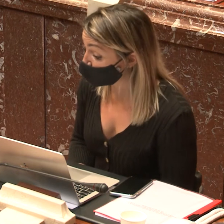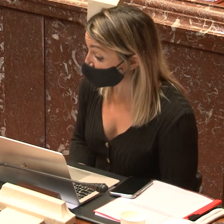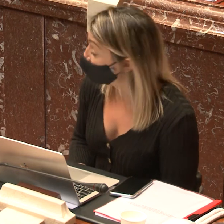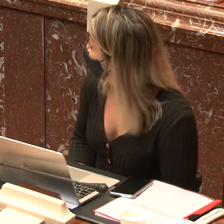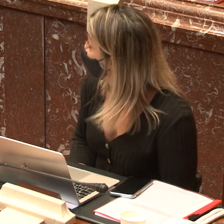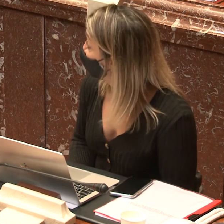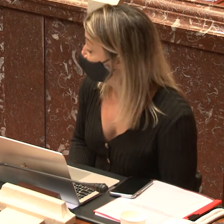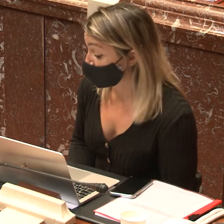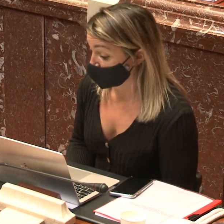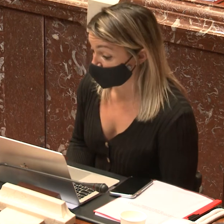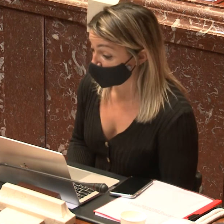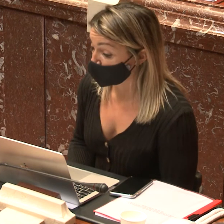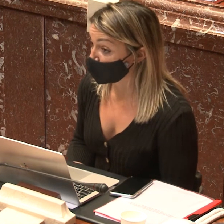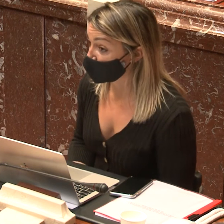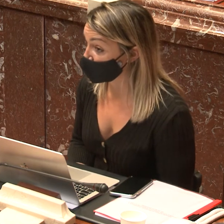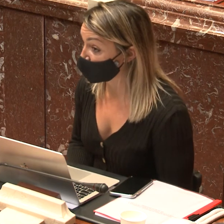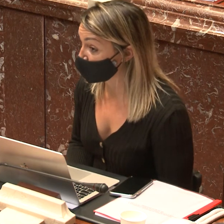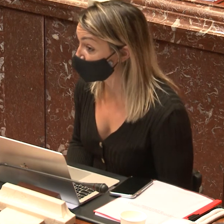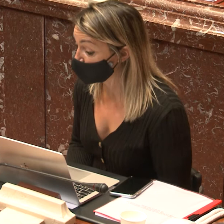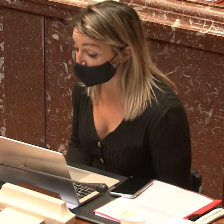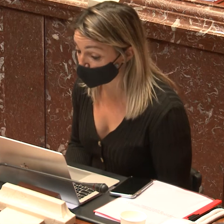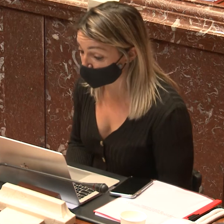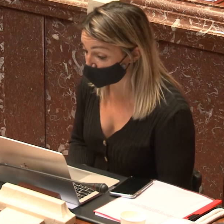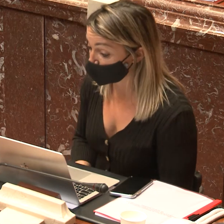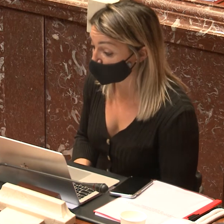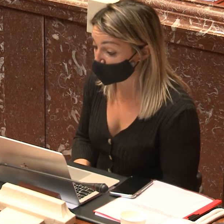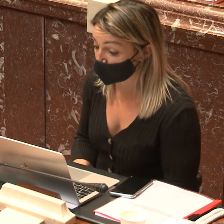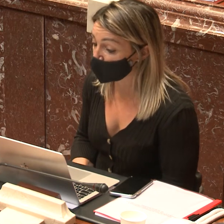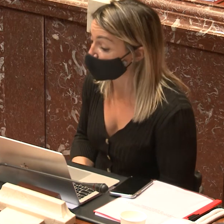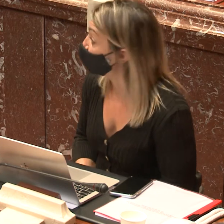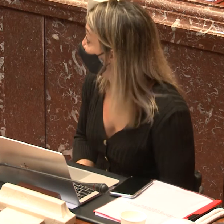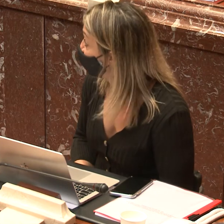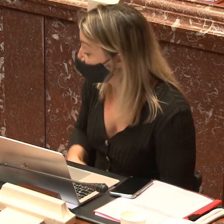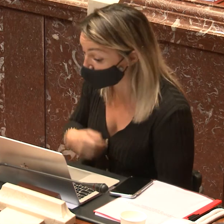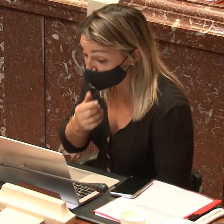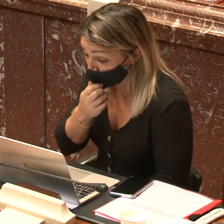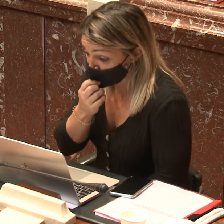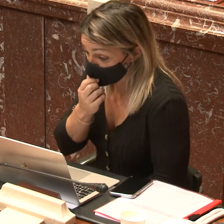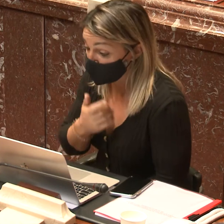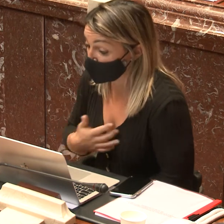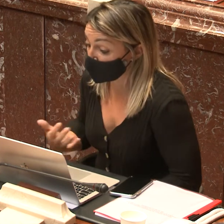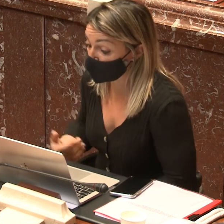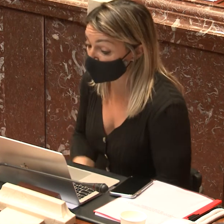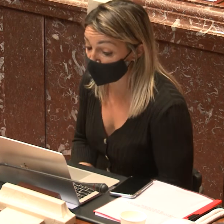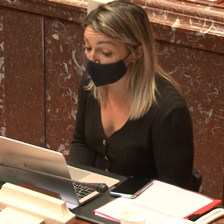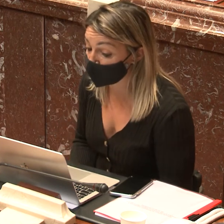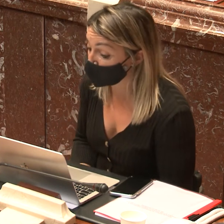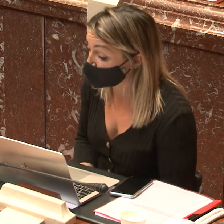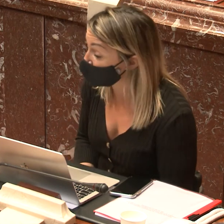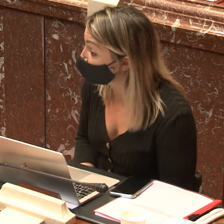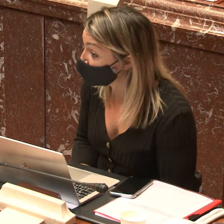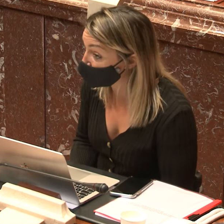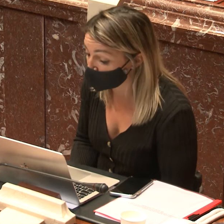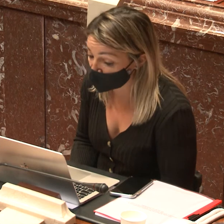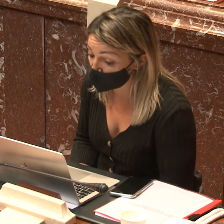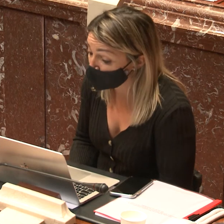la Plataforma ALBA. que, bueno, no lo has explicado tú antes en tu intervención, pero la Plataforma ALBA es un espacio de información